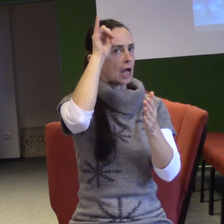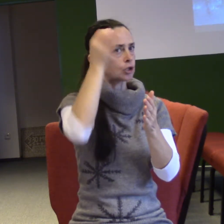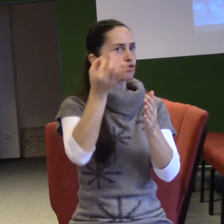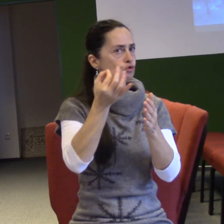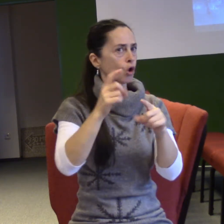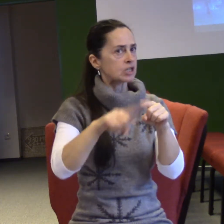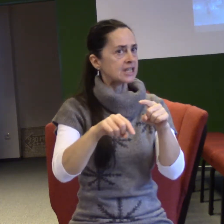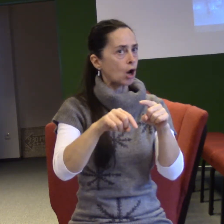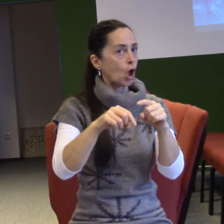hlas.